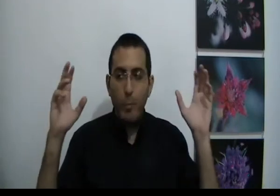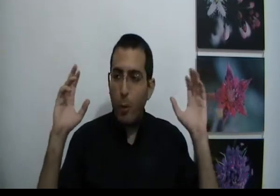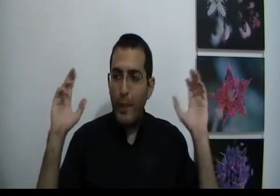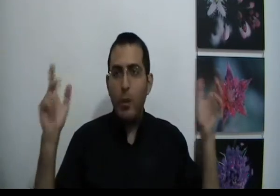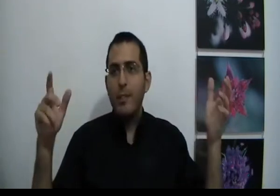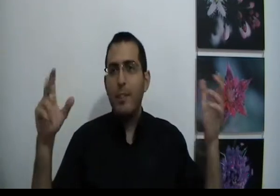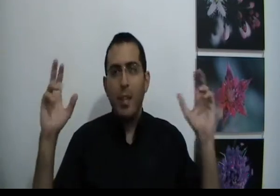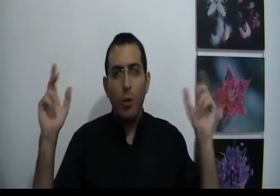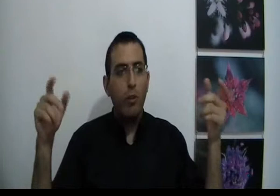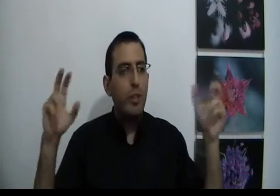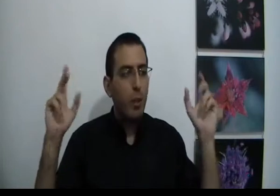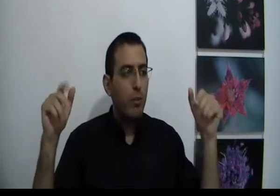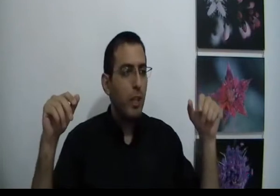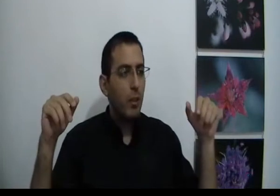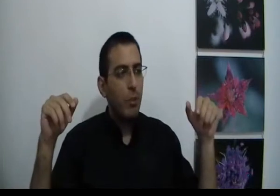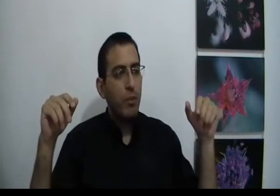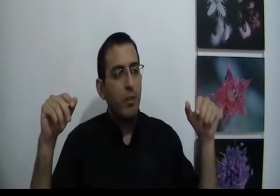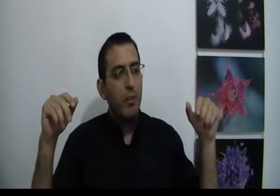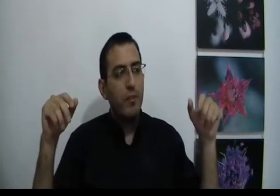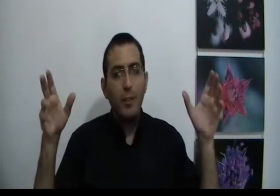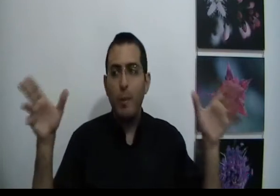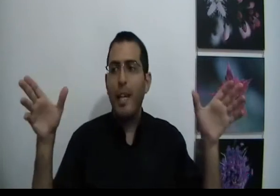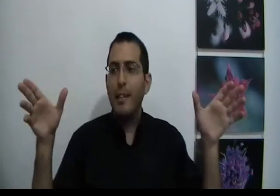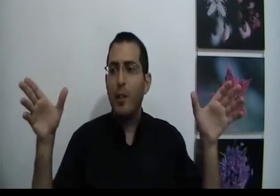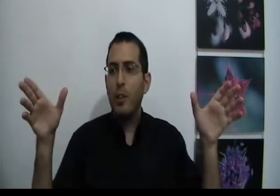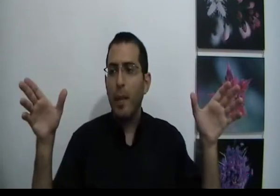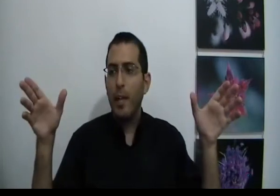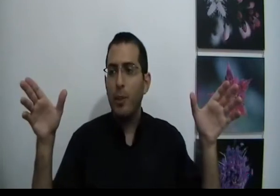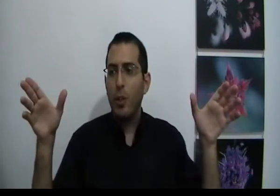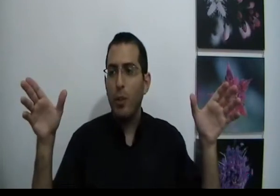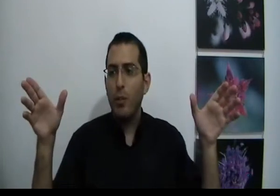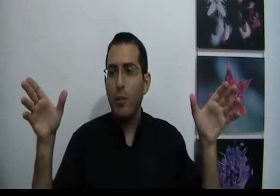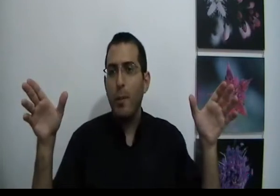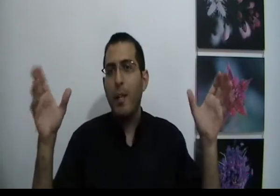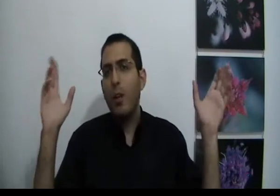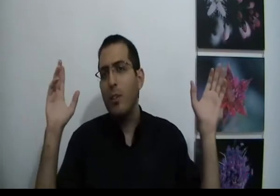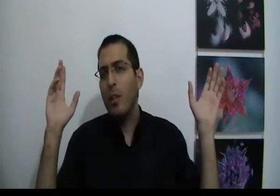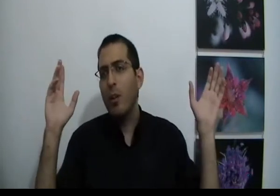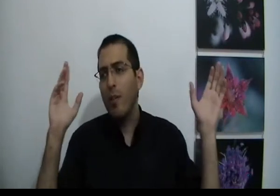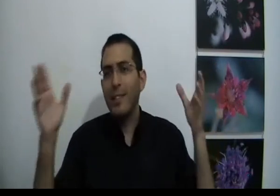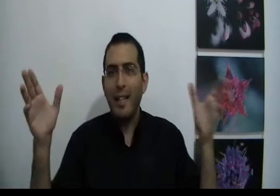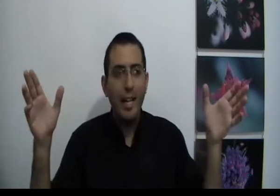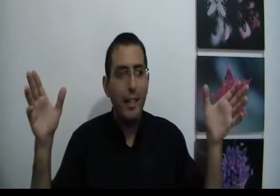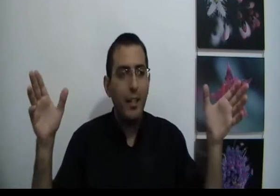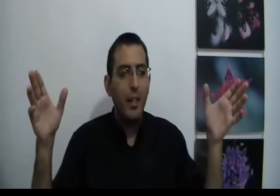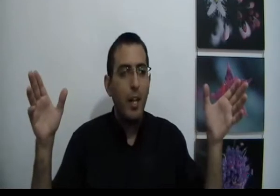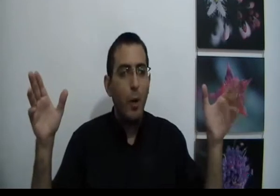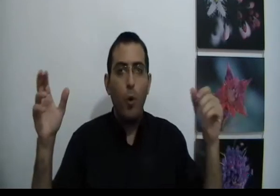אלמיד כל הזמן שהכל טוב והוא Hamadi ואז הוא מגיע לאיזה קושי בחיים שלו הוא הוא אומר נכון שהכל טוב אבל זה רע לי או